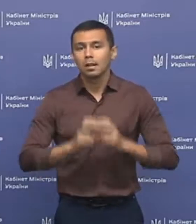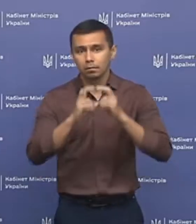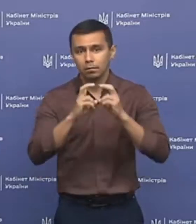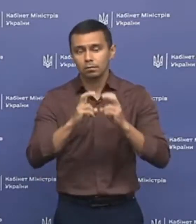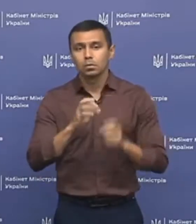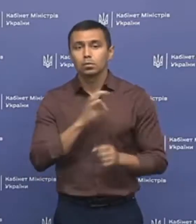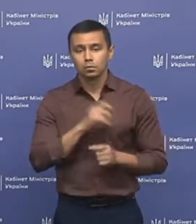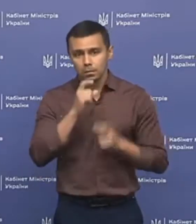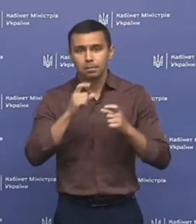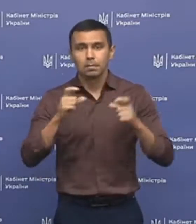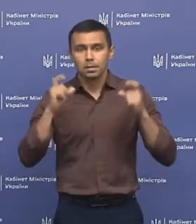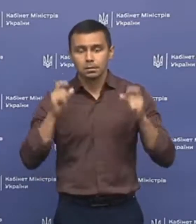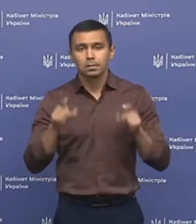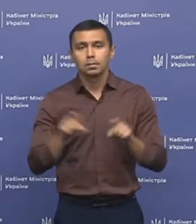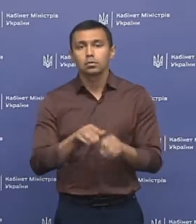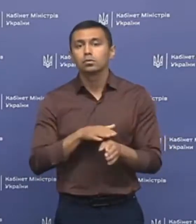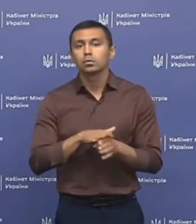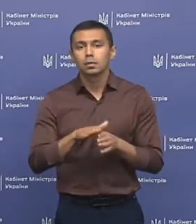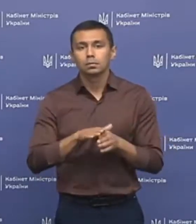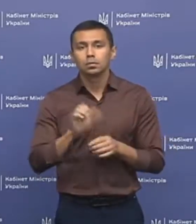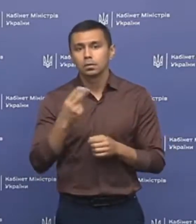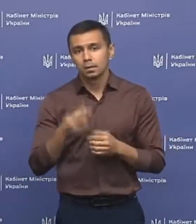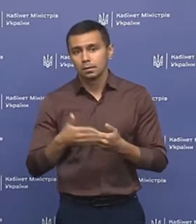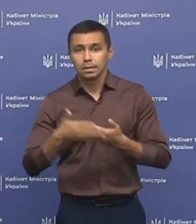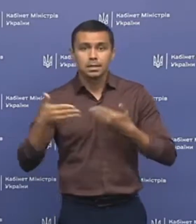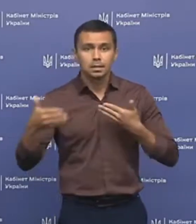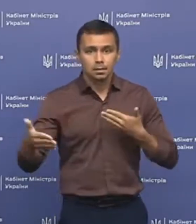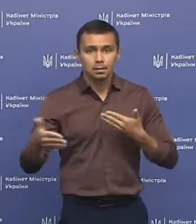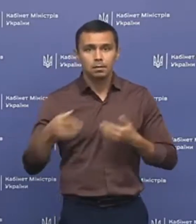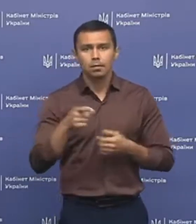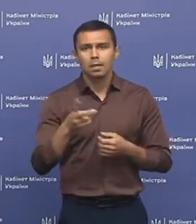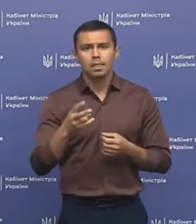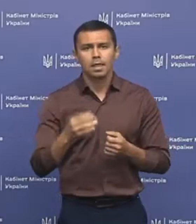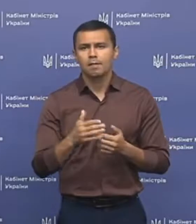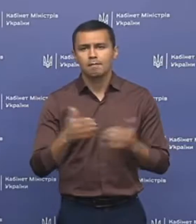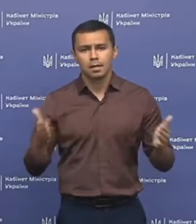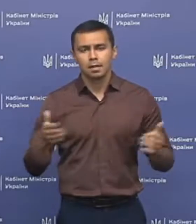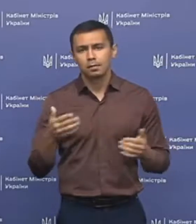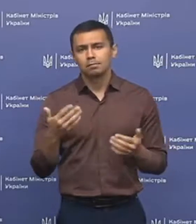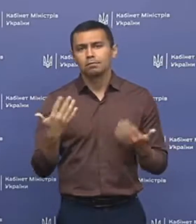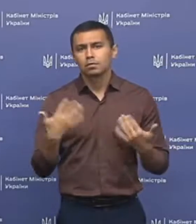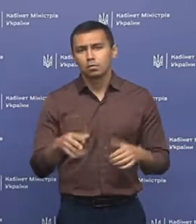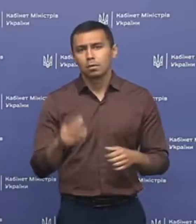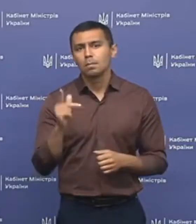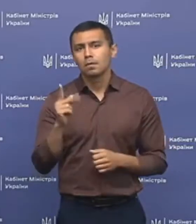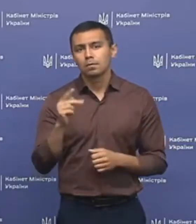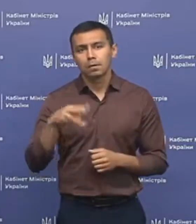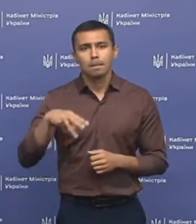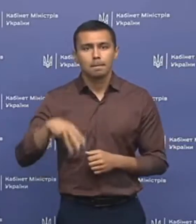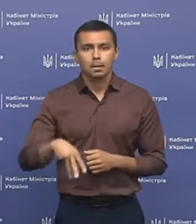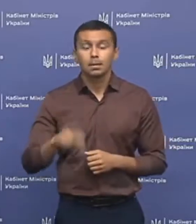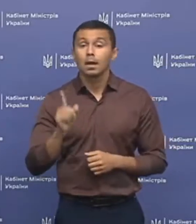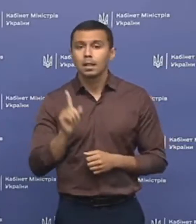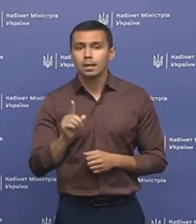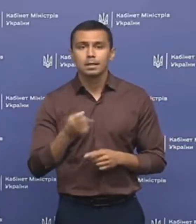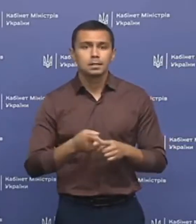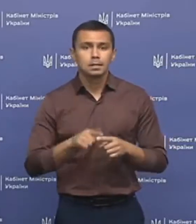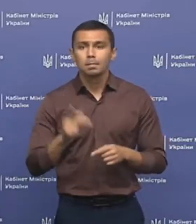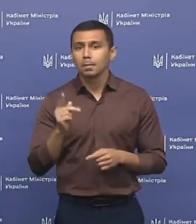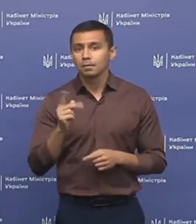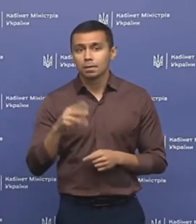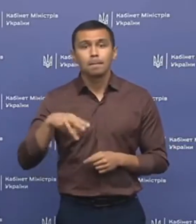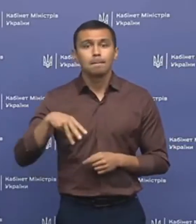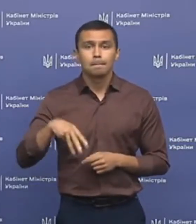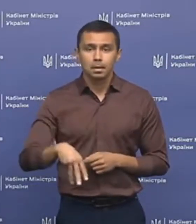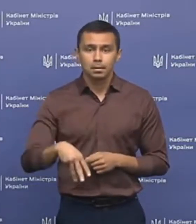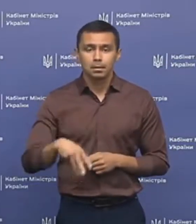користуйтесь масками. Також дотримуватися соціальної дистанції. Вона невелика, всього півтора метра. Але ці півтора